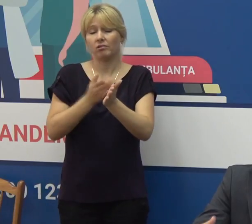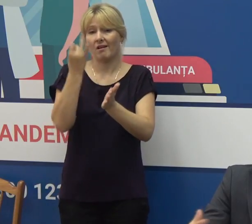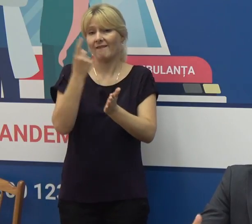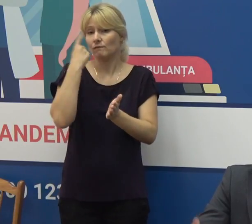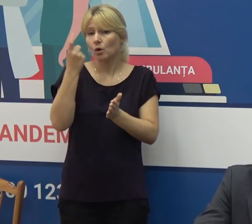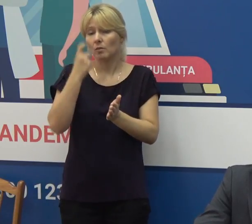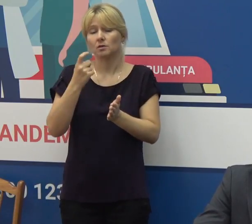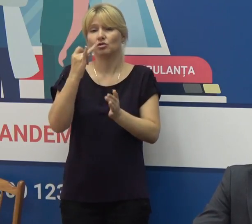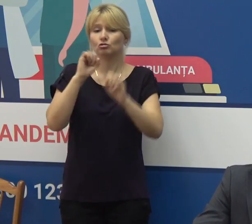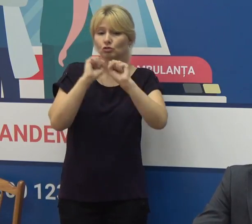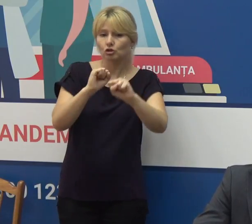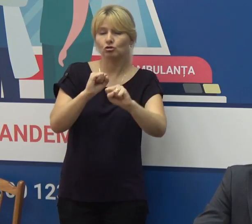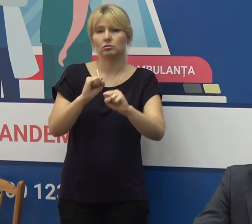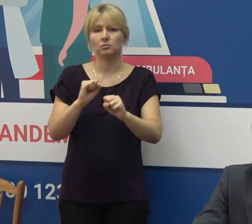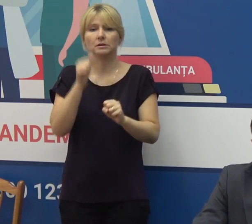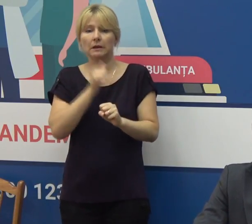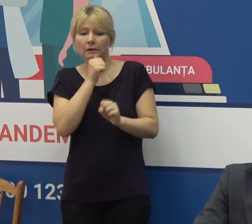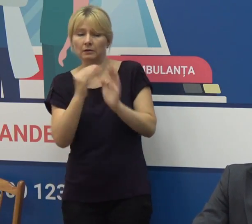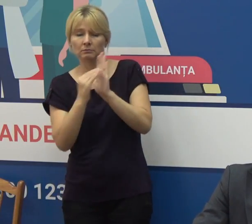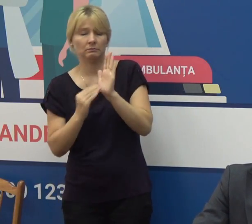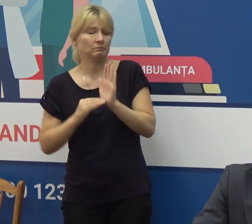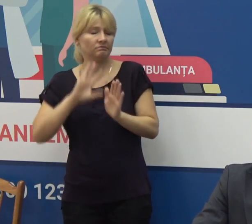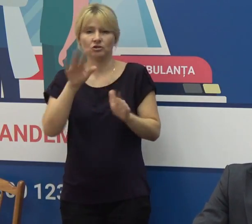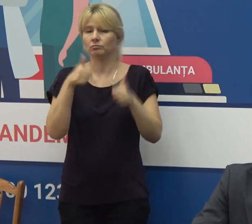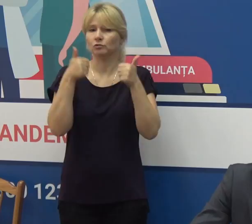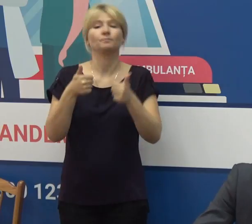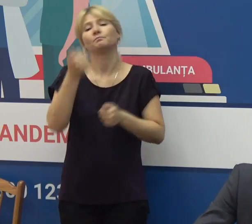securitate și armonizare mulțumesc